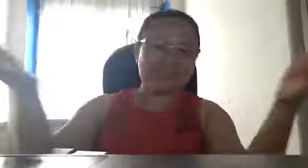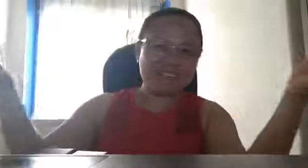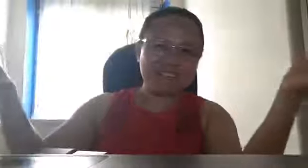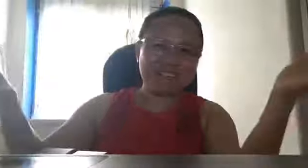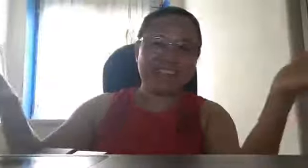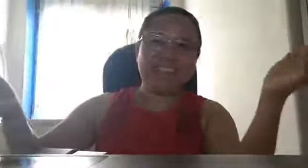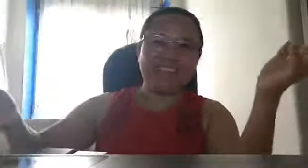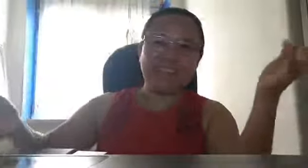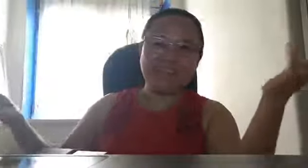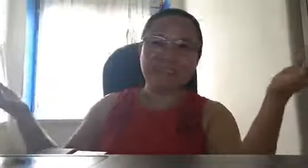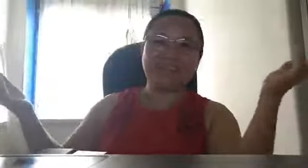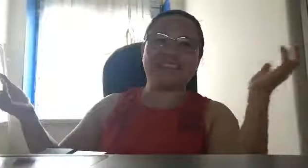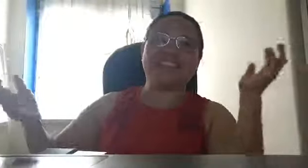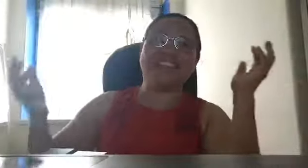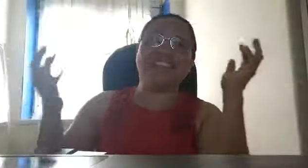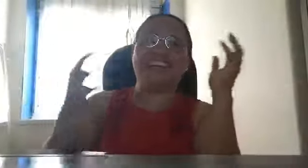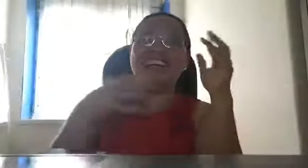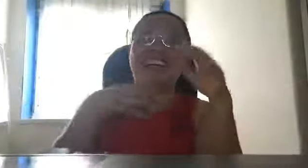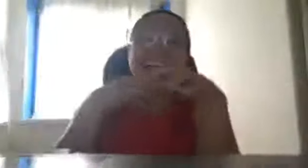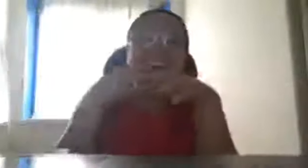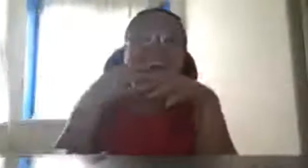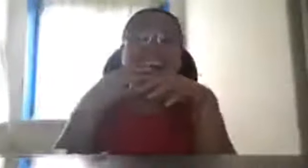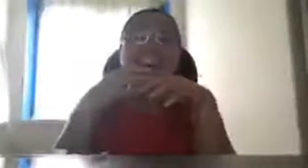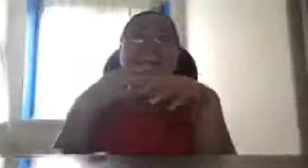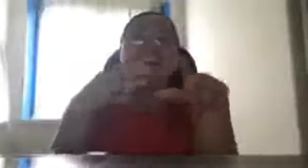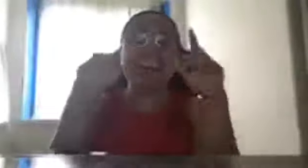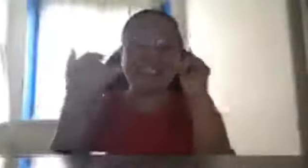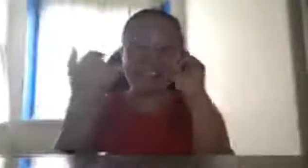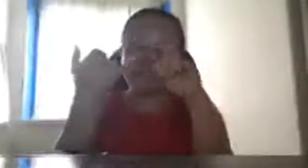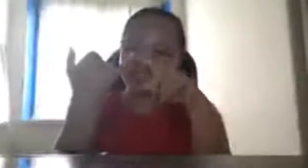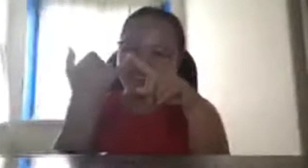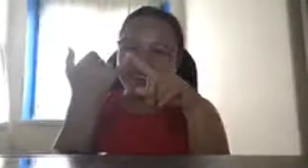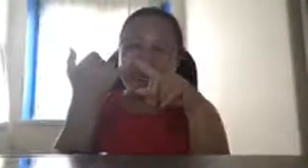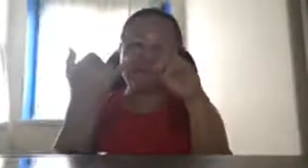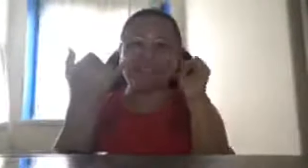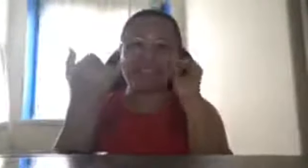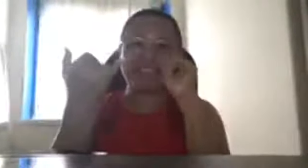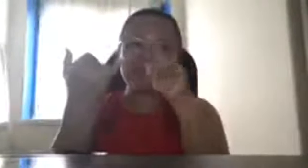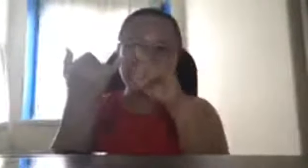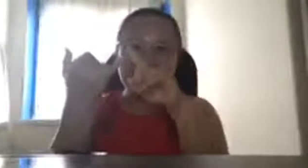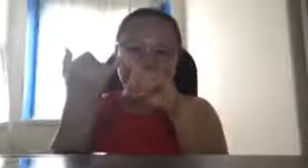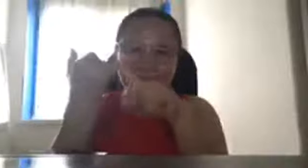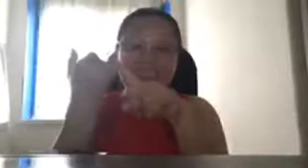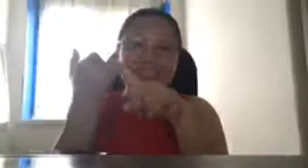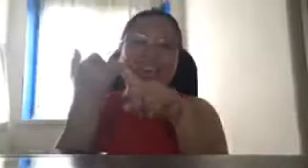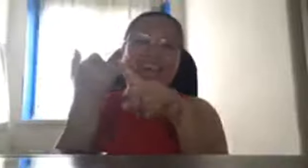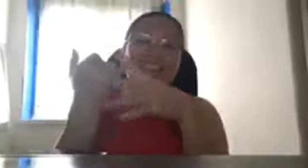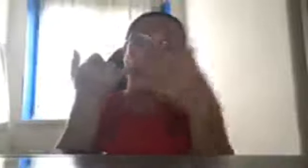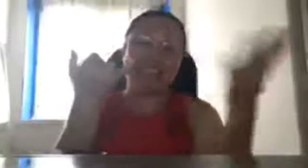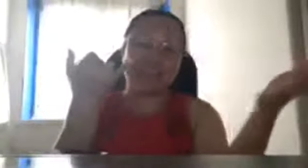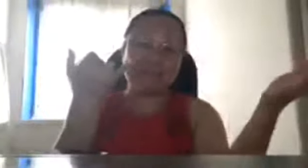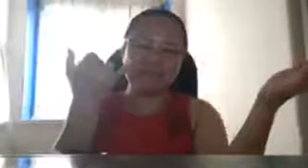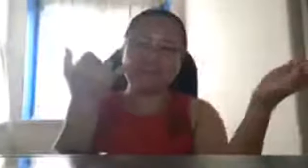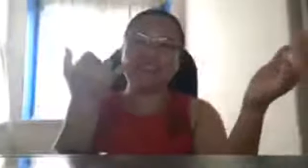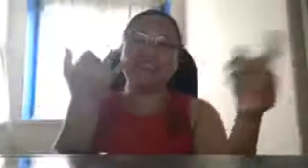basura tapos lahat ng basura politikong basura tatapon ko